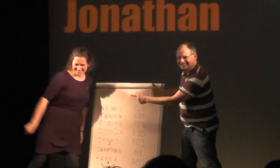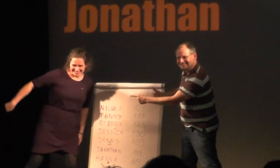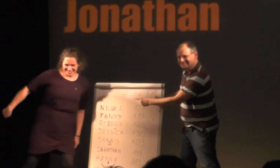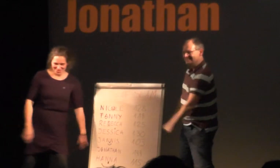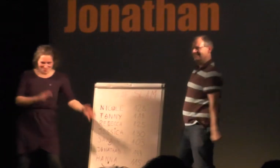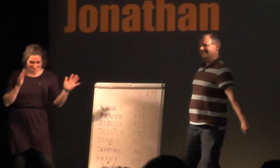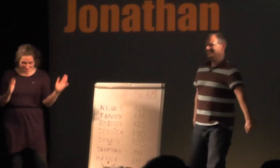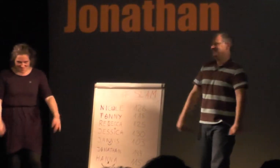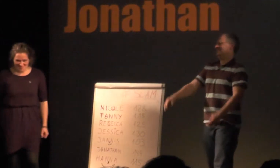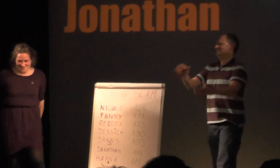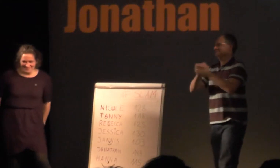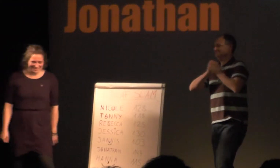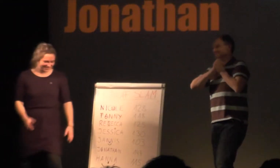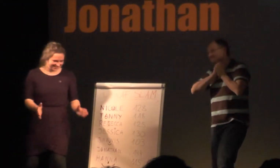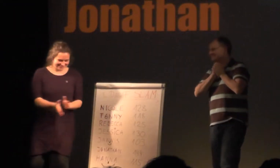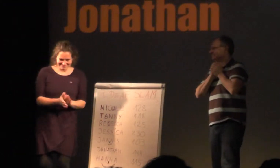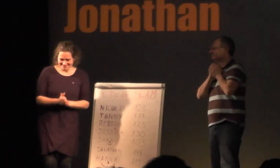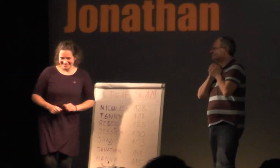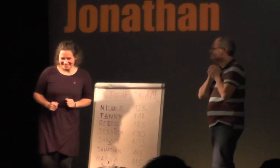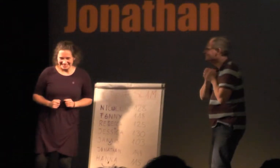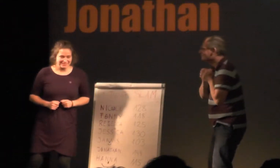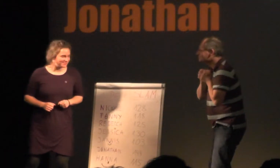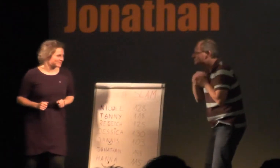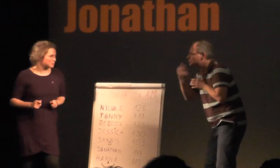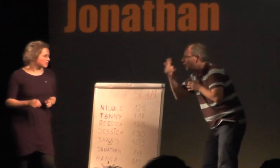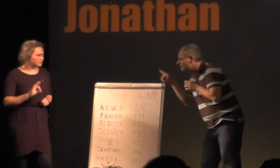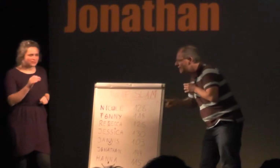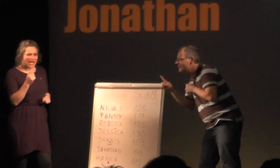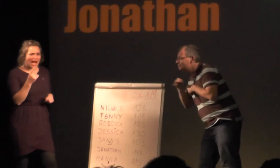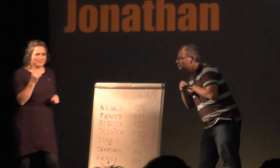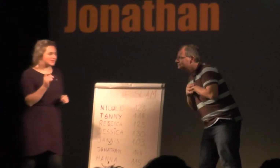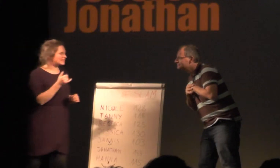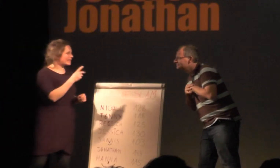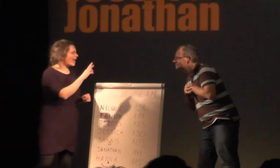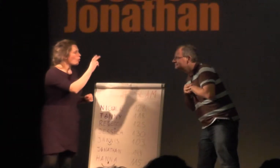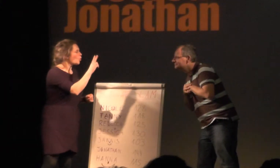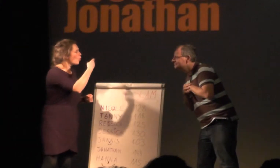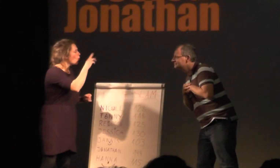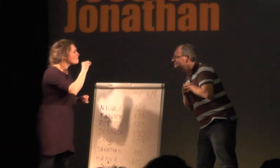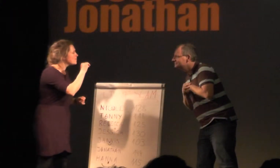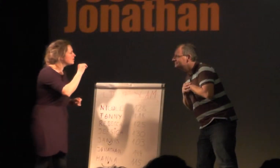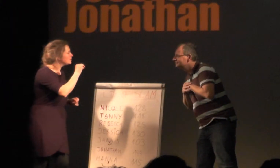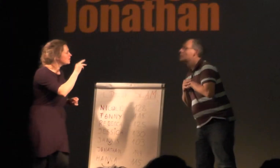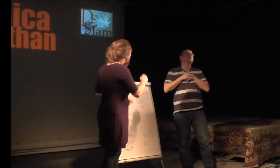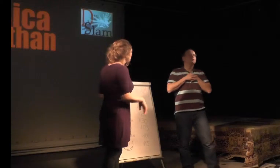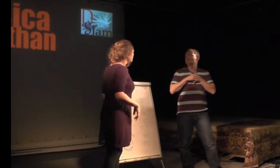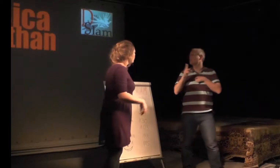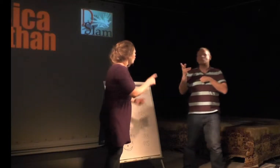Jetzt kommt das Finale. Okay, das Finale des Slams. Ja. Wer hat